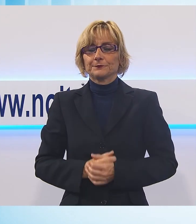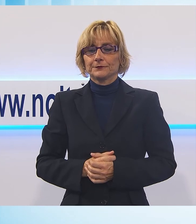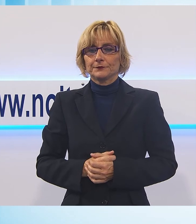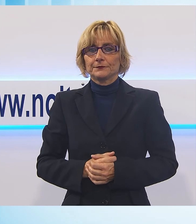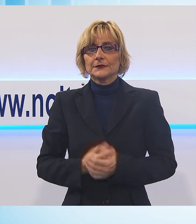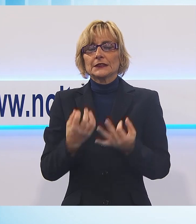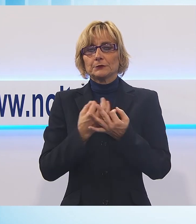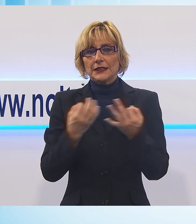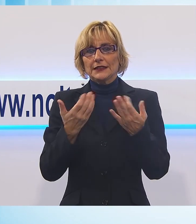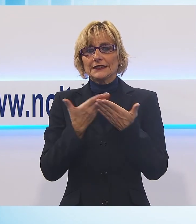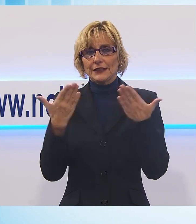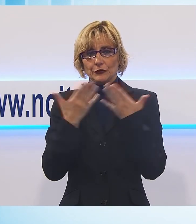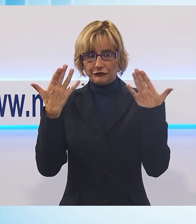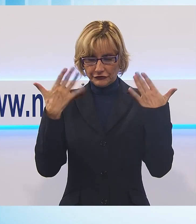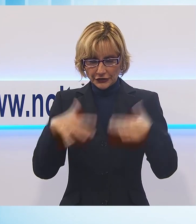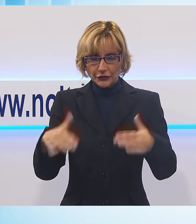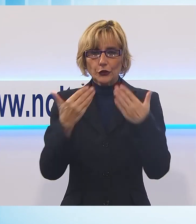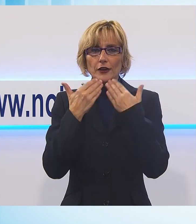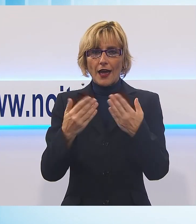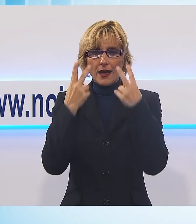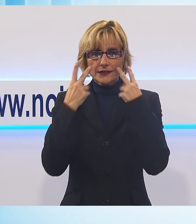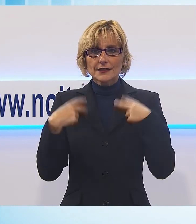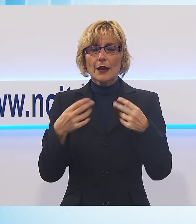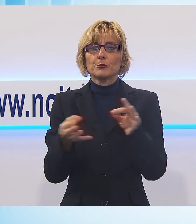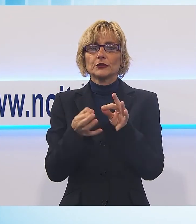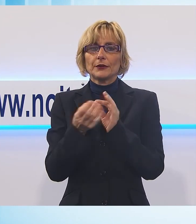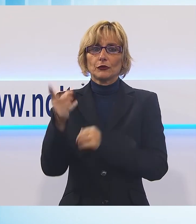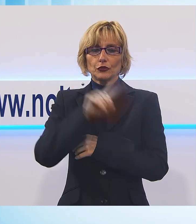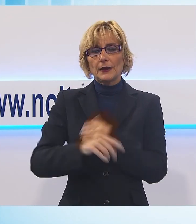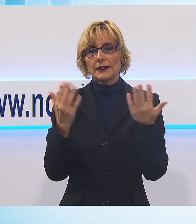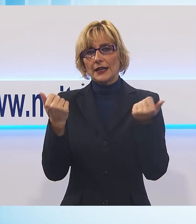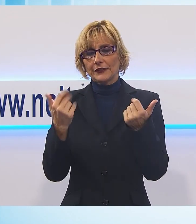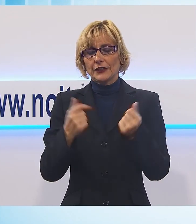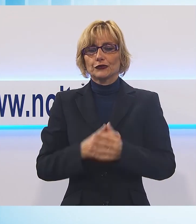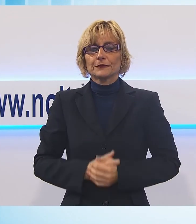bene è tutto per quanto riguarda la prima parte del TG9 una breve pausa e poi torniamo con le notizie sportive bene è tutto